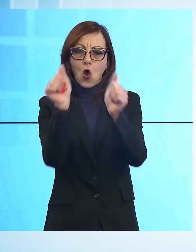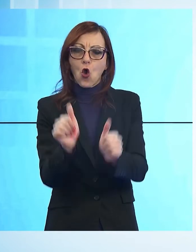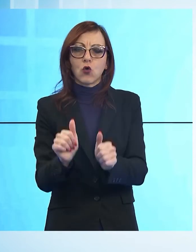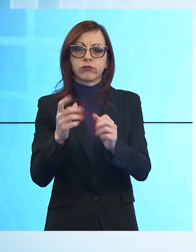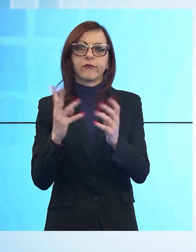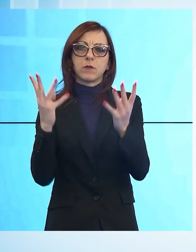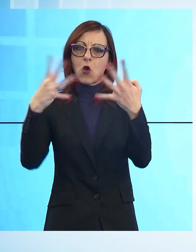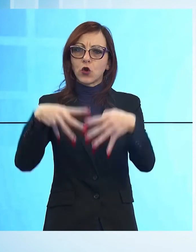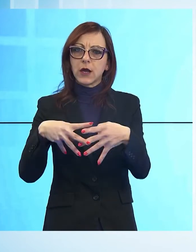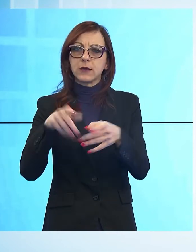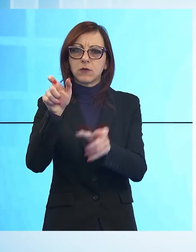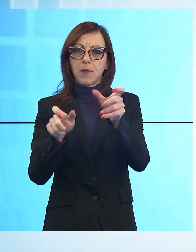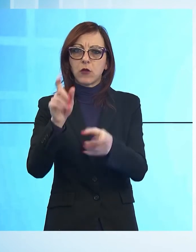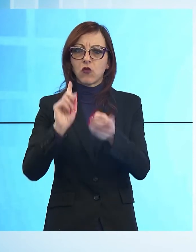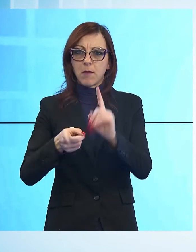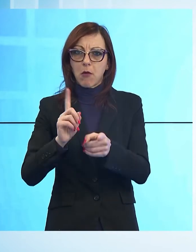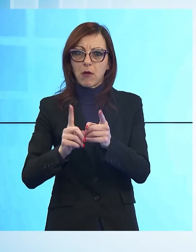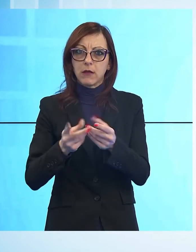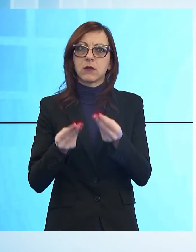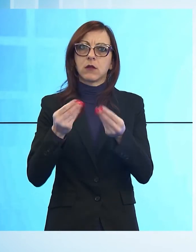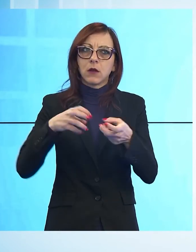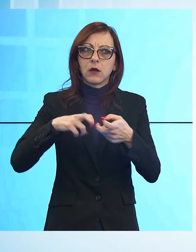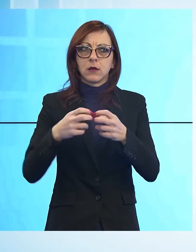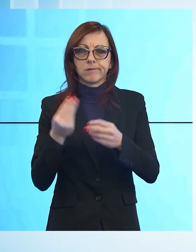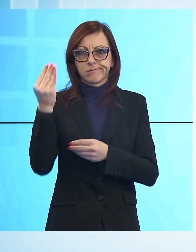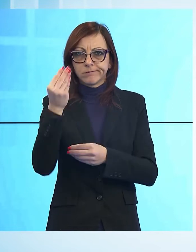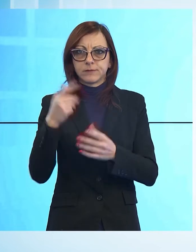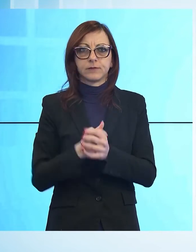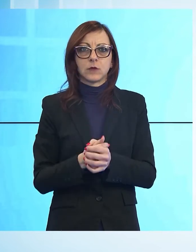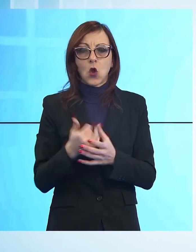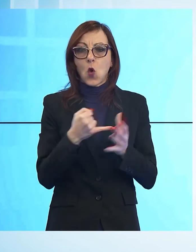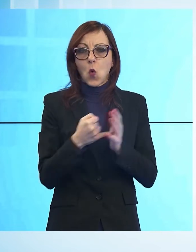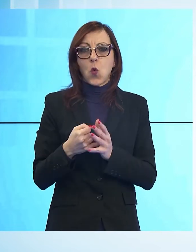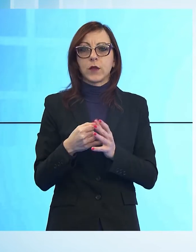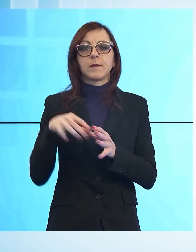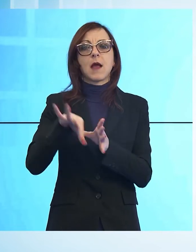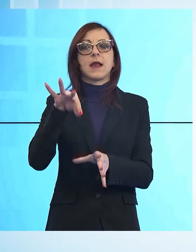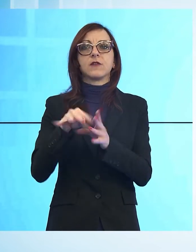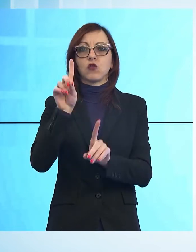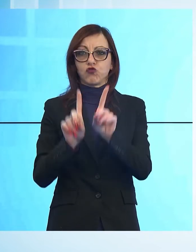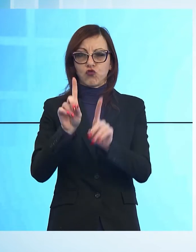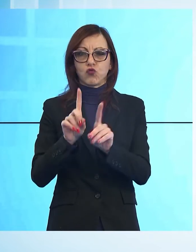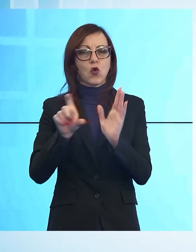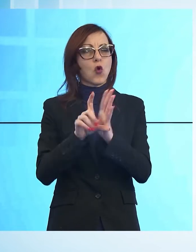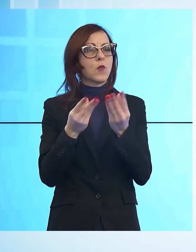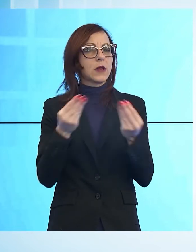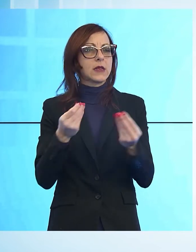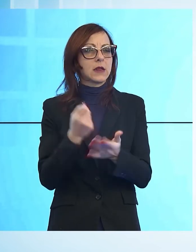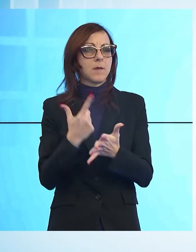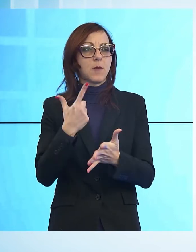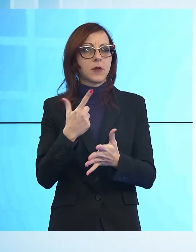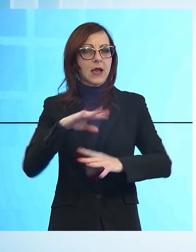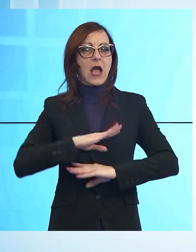'è stata alle ultime elezioni a giugno, c'è stato in tanti comuni importanti dove le candidature sono state scelte all'ultimo,